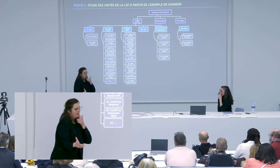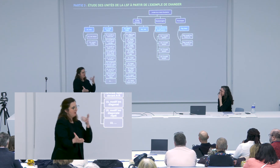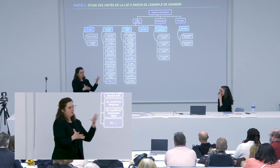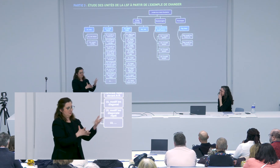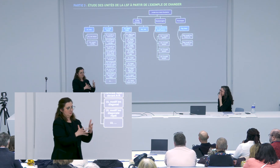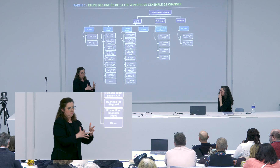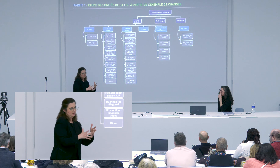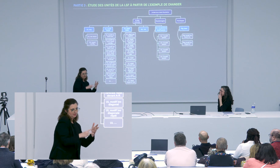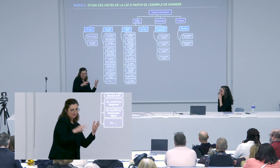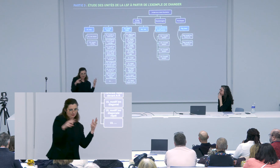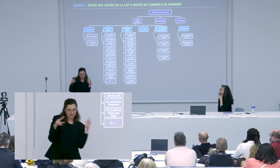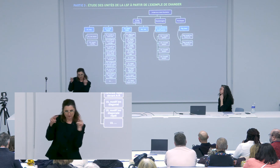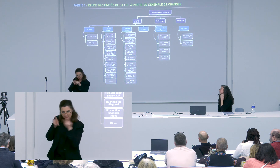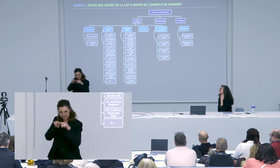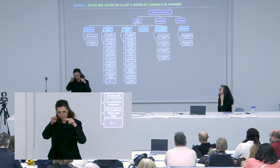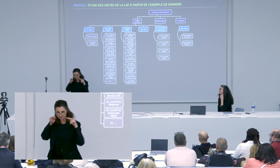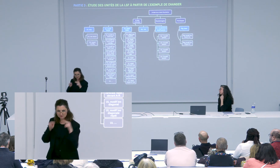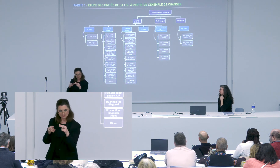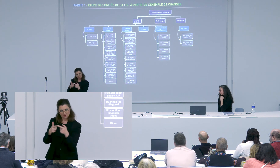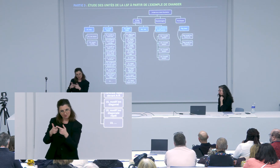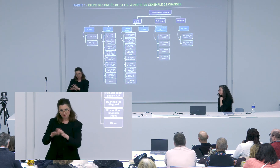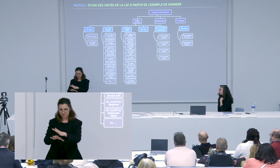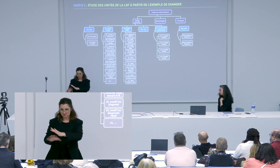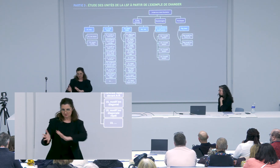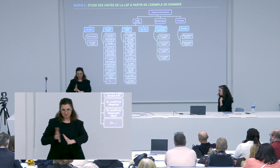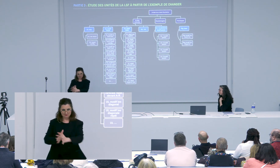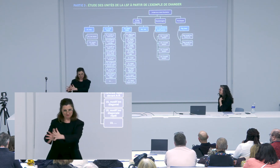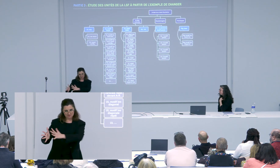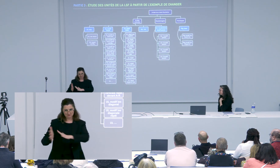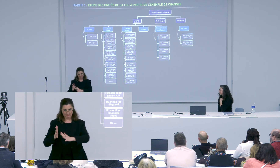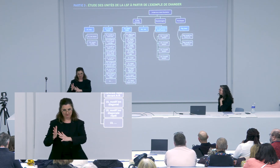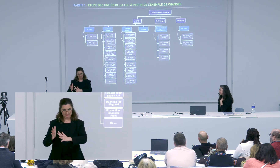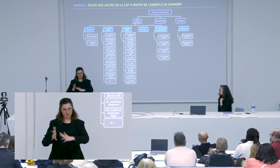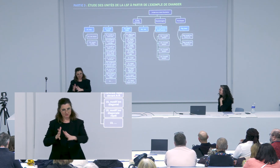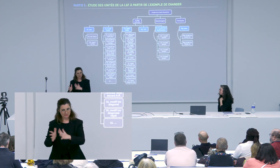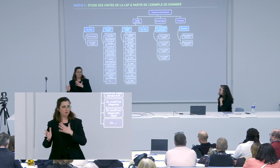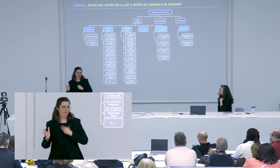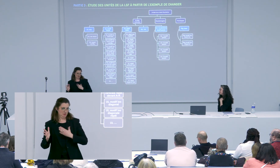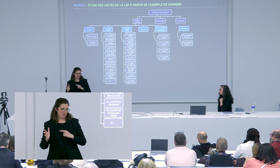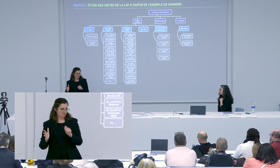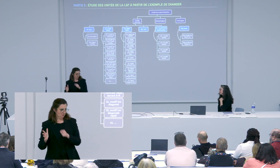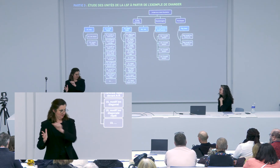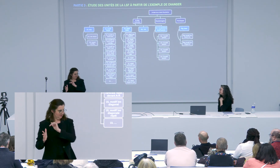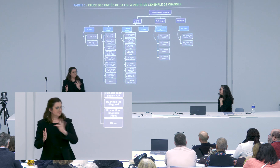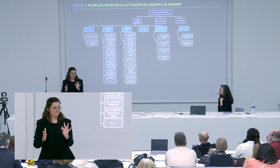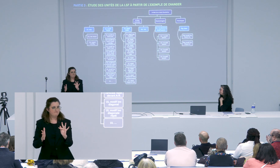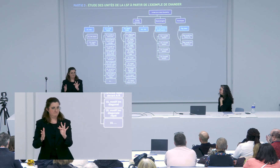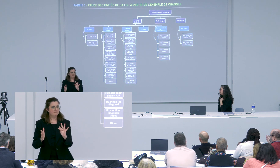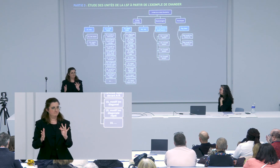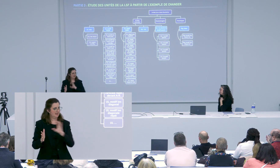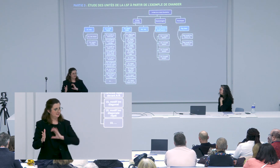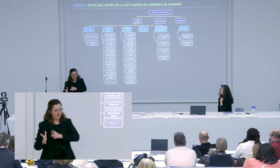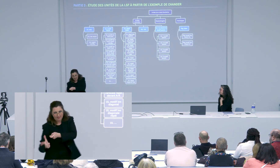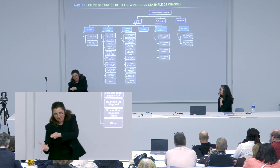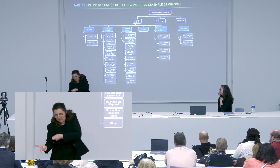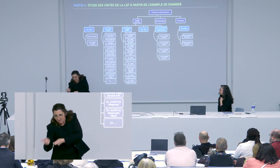sur l'anglais et ce regard tu le portes également sur la linguistique des langues des signes sur la linguistique de